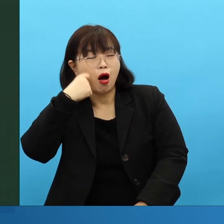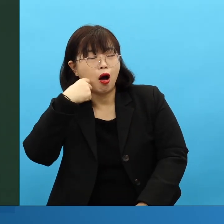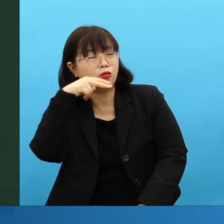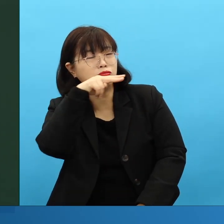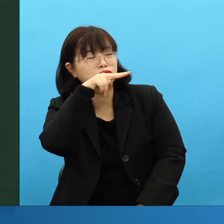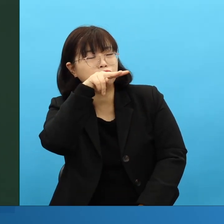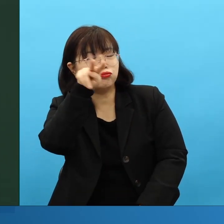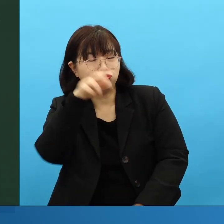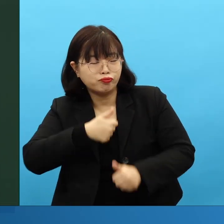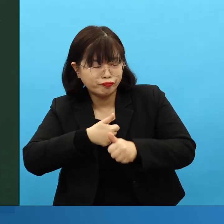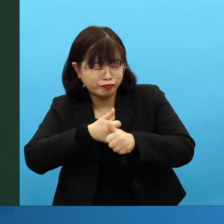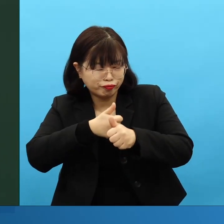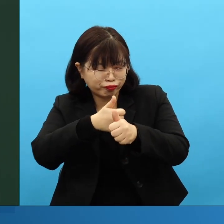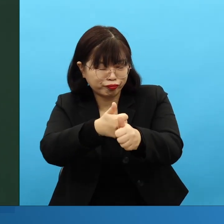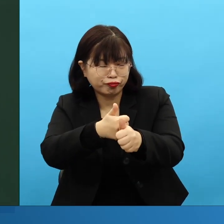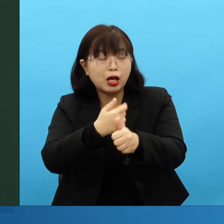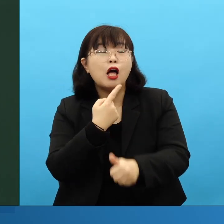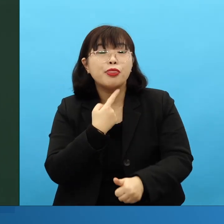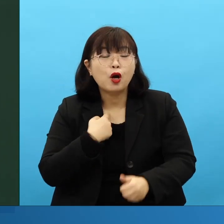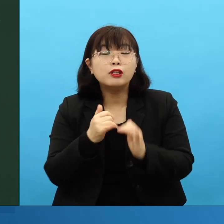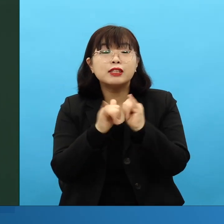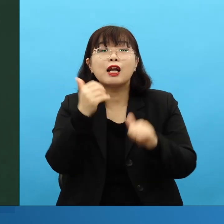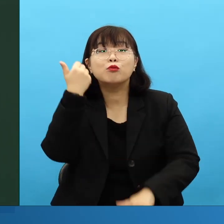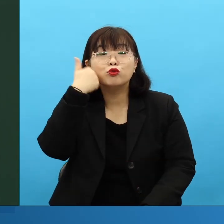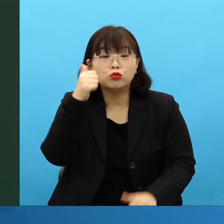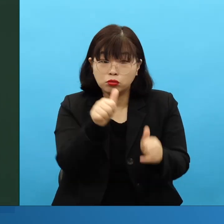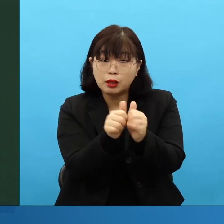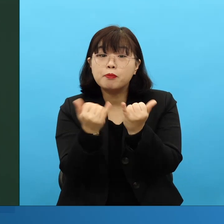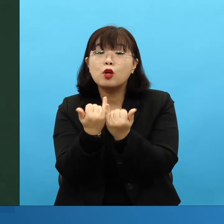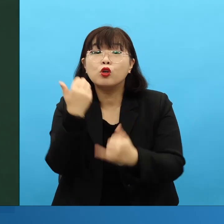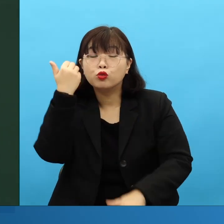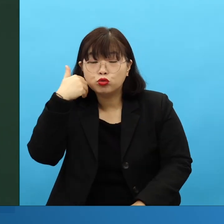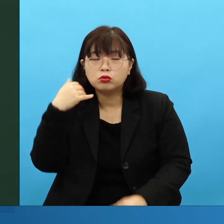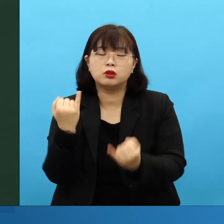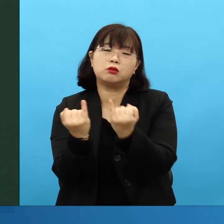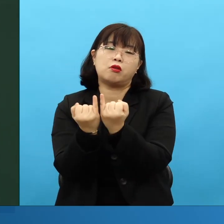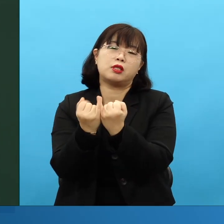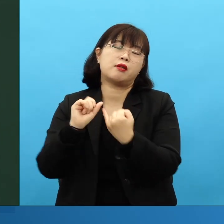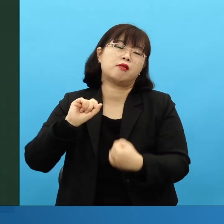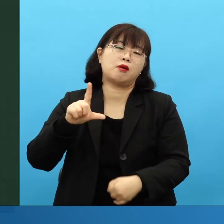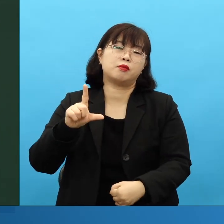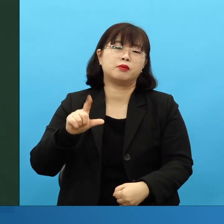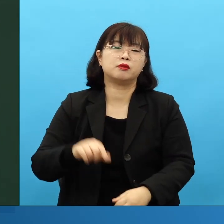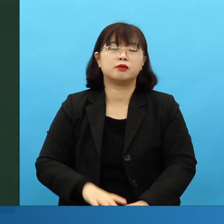바울이 사역을 할 때, 주로 어디를 공략했냐면, 회당을 공략했잖아요.